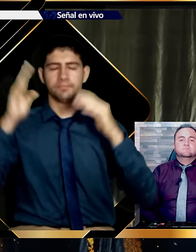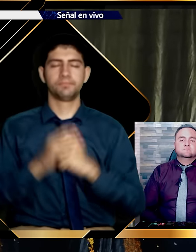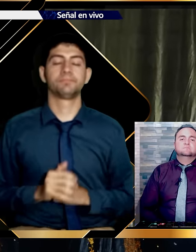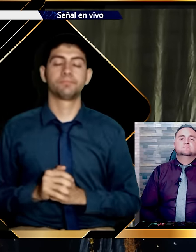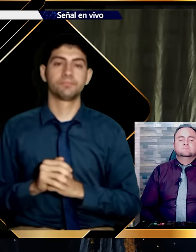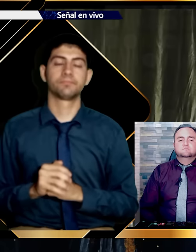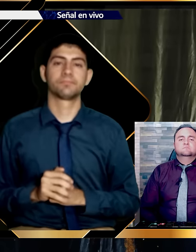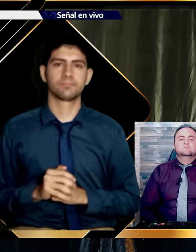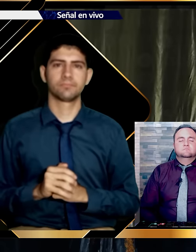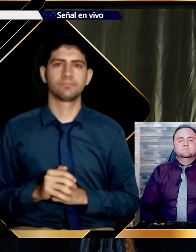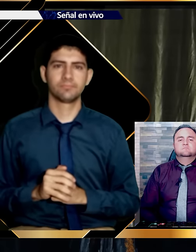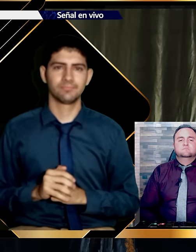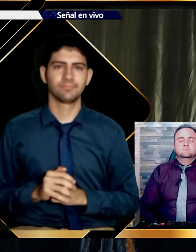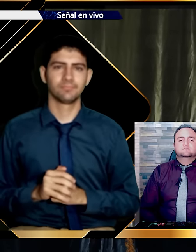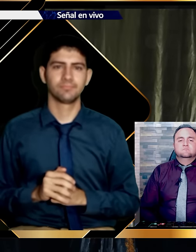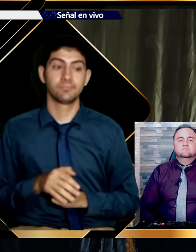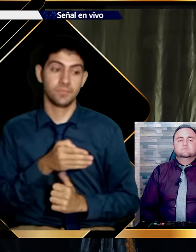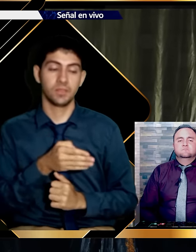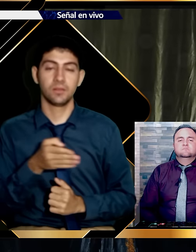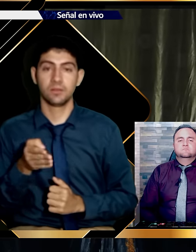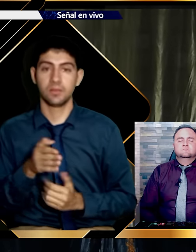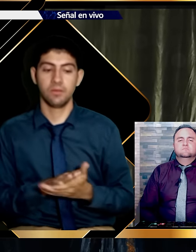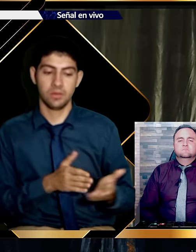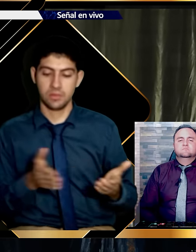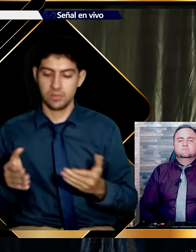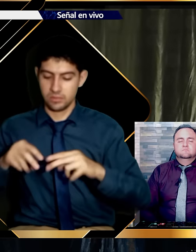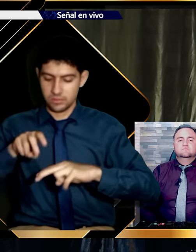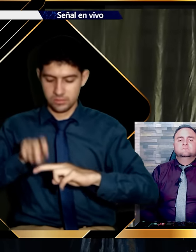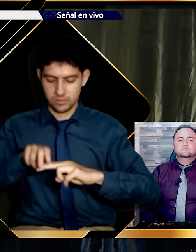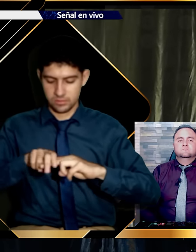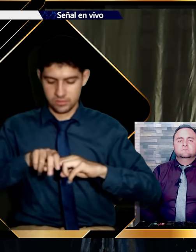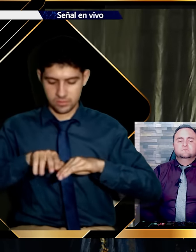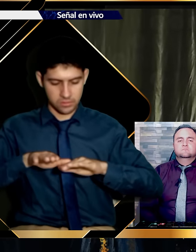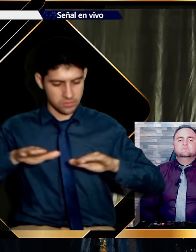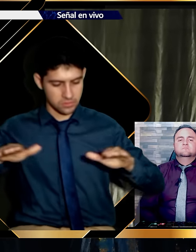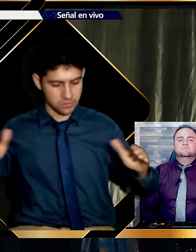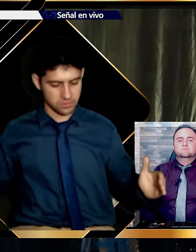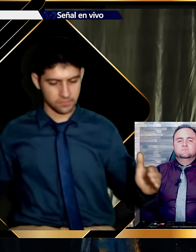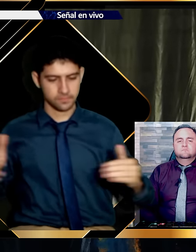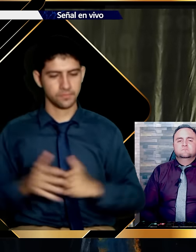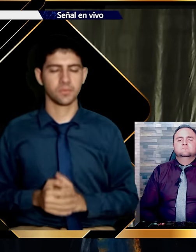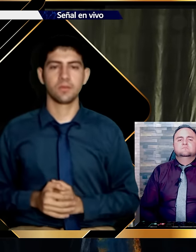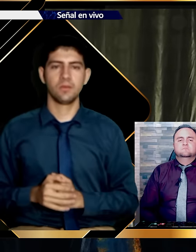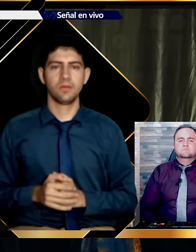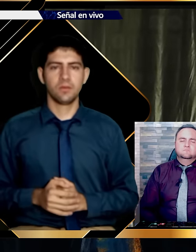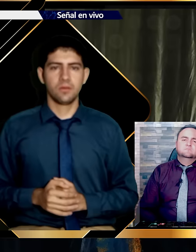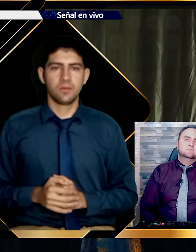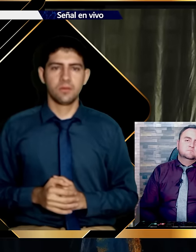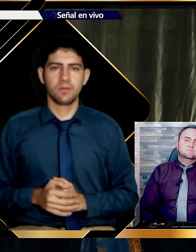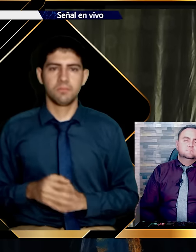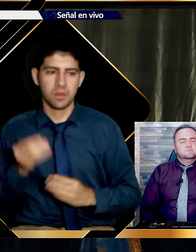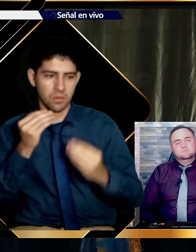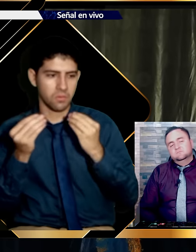Judas ocupa el lugar de siempre. El de privilegio. En la mesa. Es un buen lugar. No sólo para compartir.